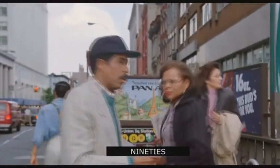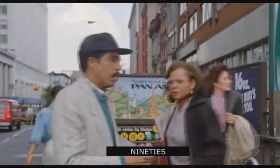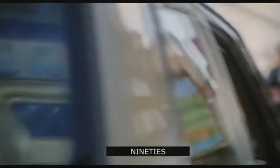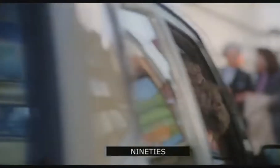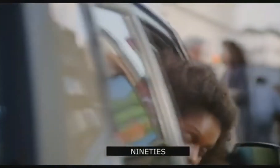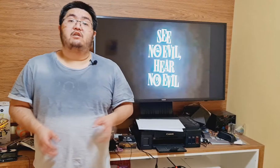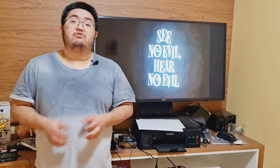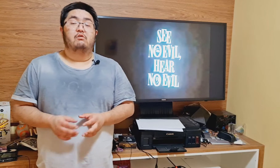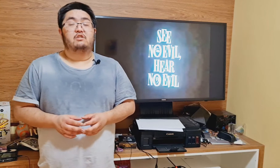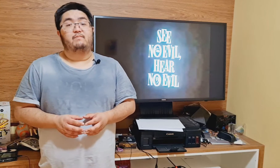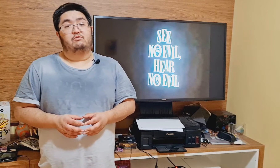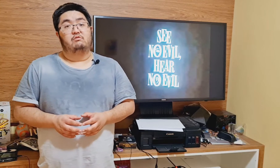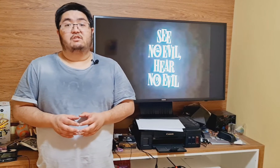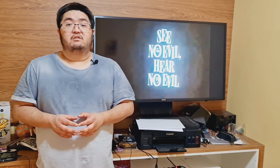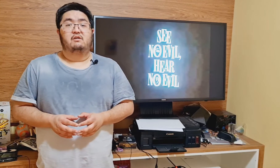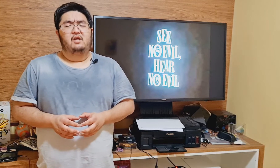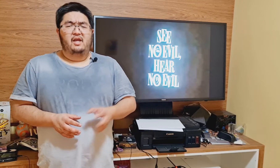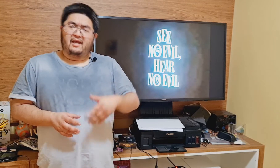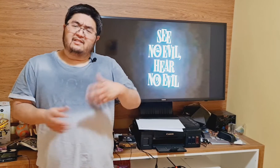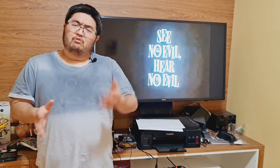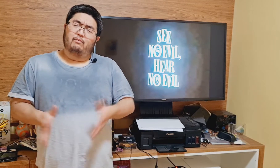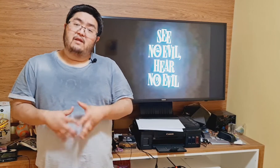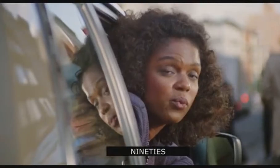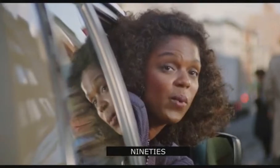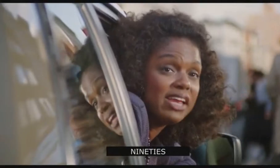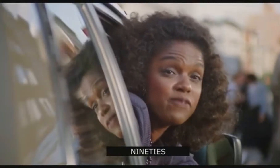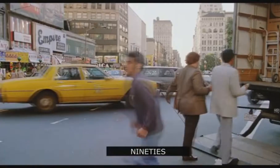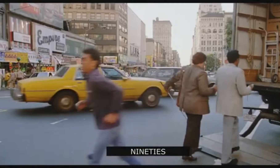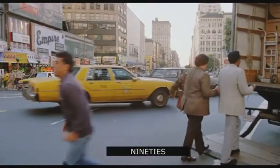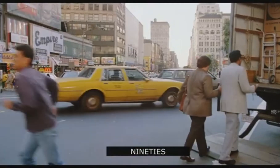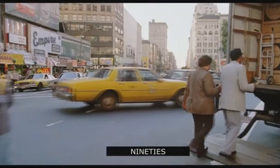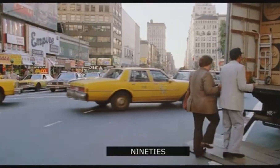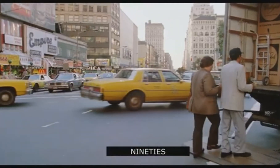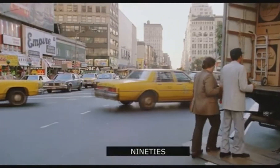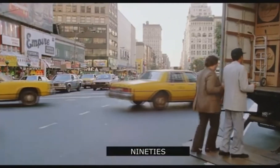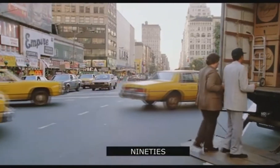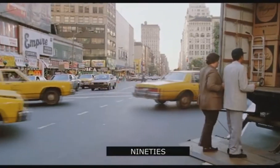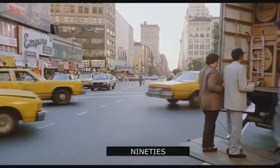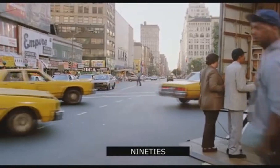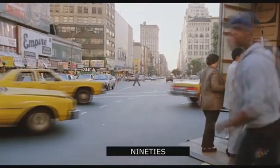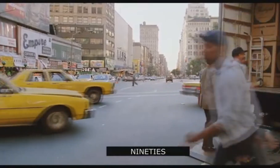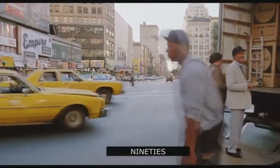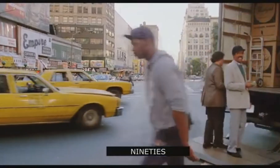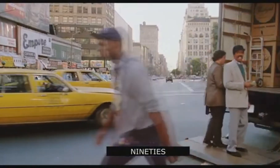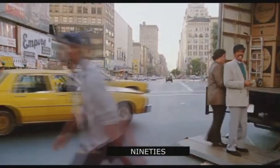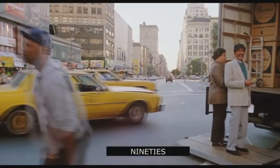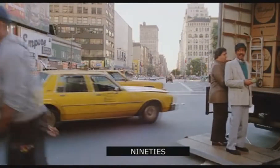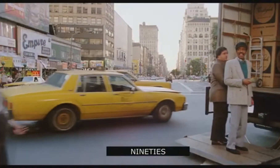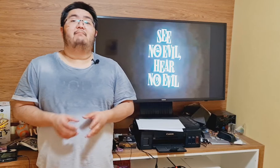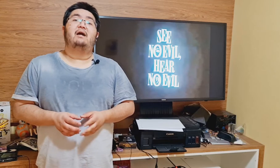ou auxílio de outras pessoas. Esta dupla improvável se mete em uma grande confusão já no primeiro dia de trabalho